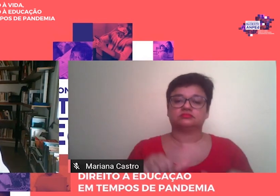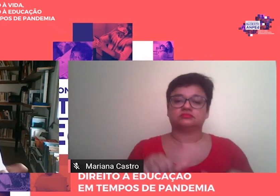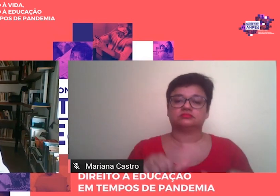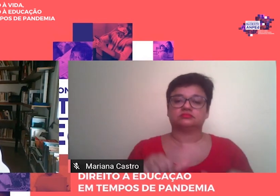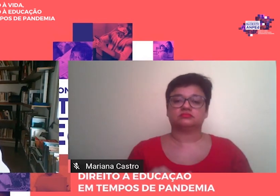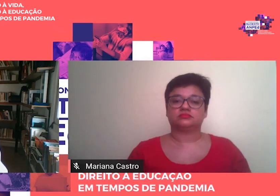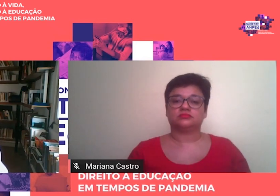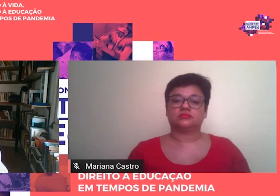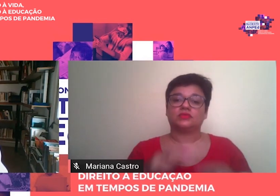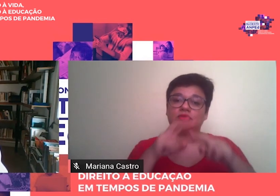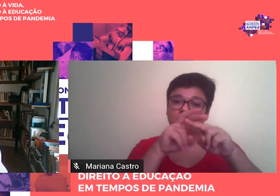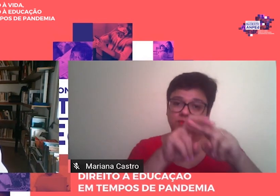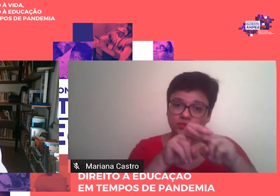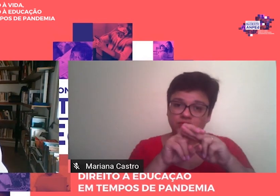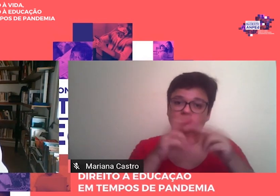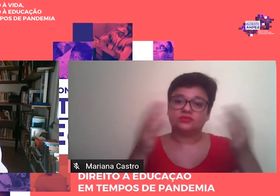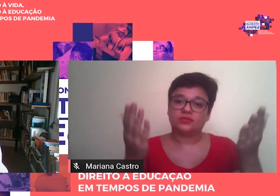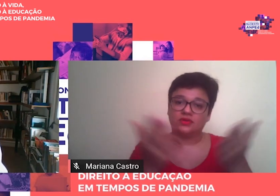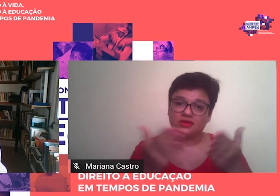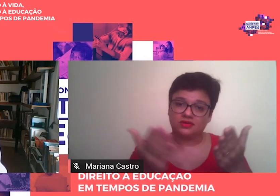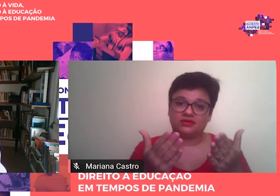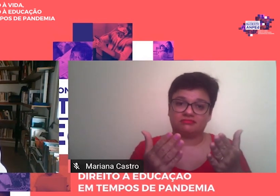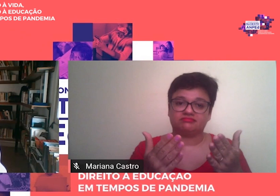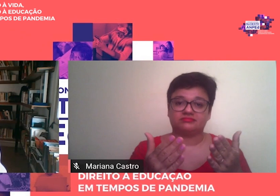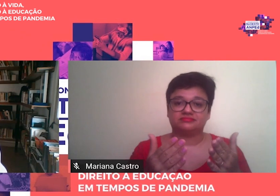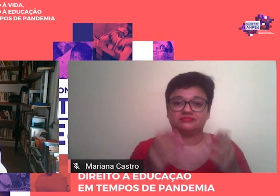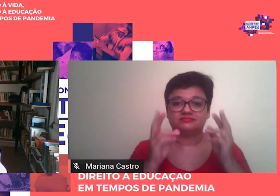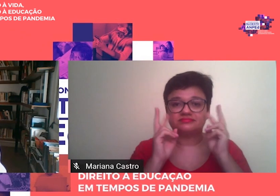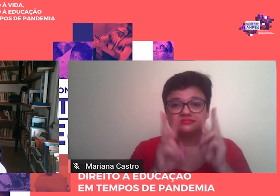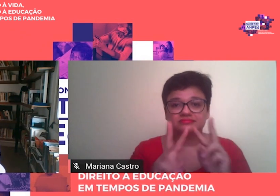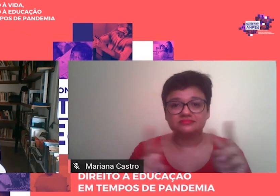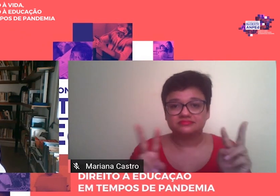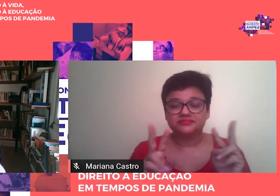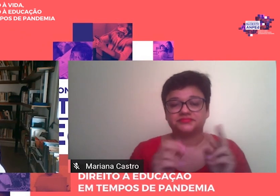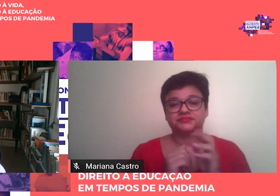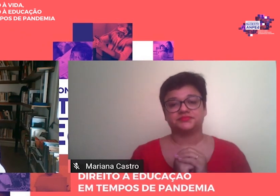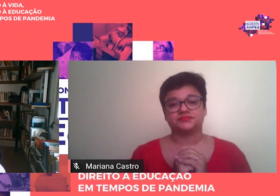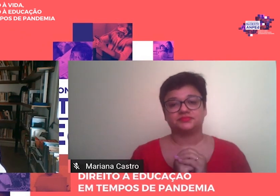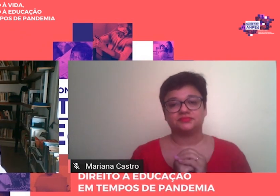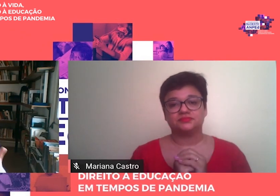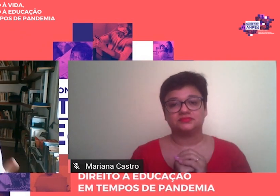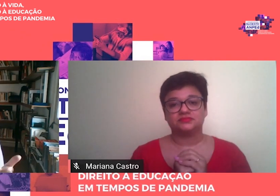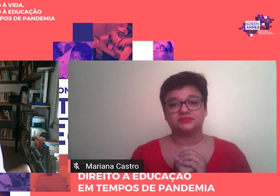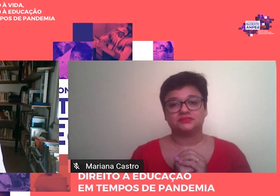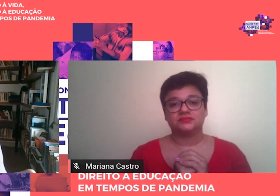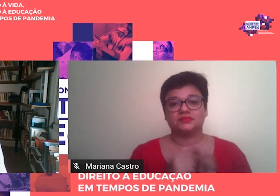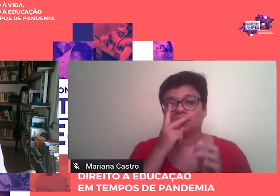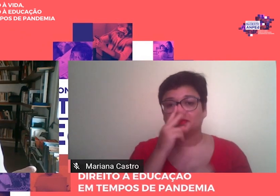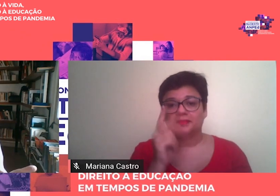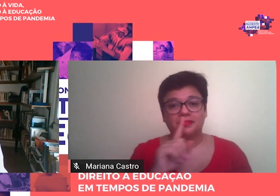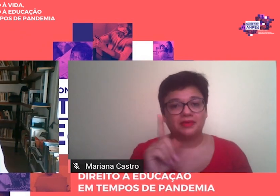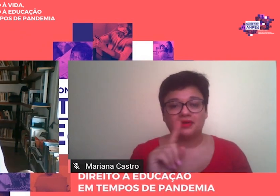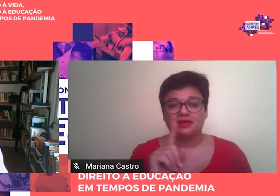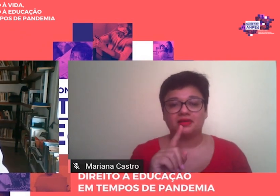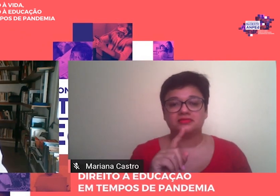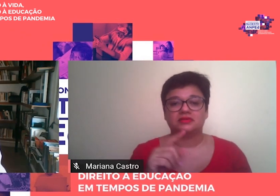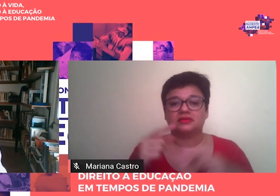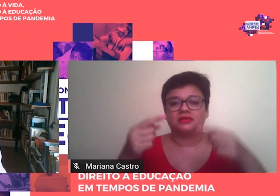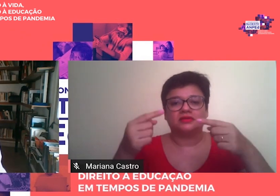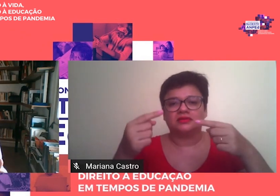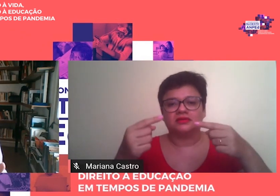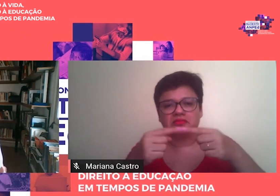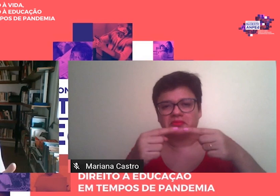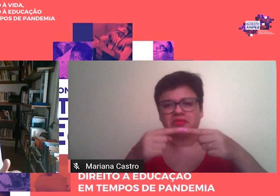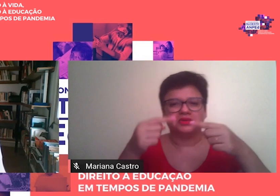e, nesse caso, eu usei visão. E, não me pareceu que não fosse apropriado usar a